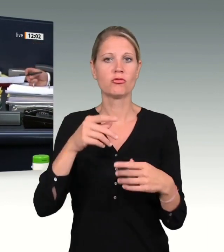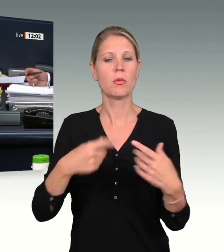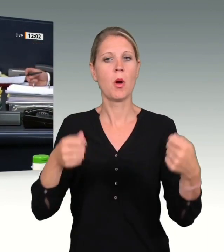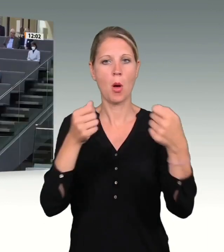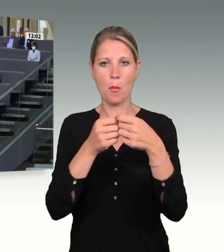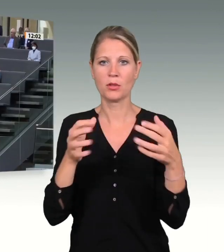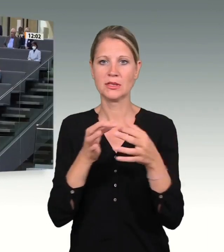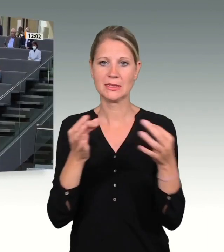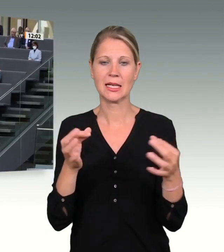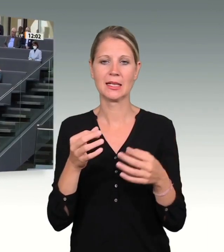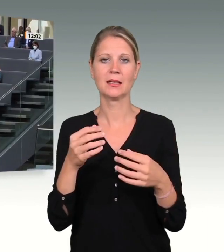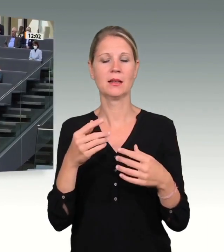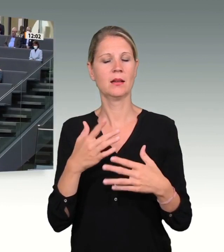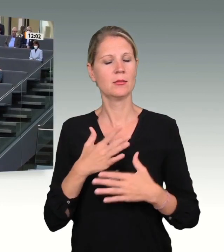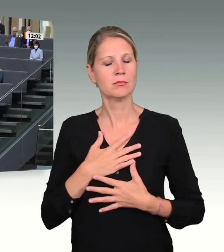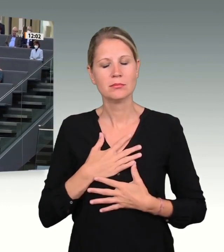Mitgefühl aus.